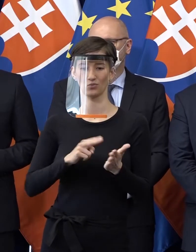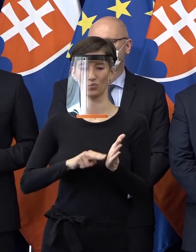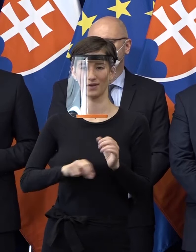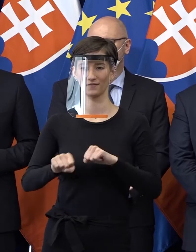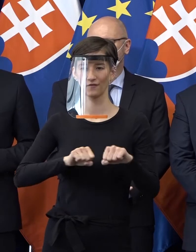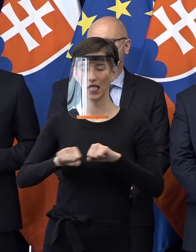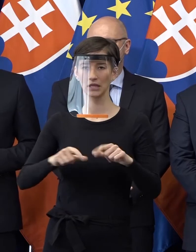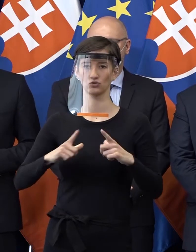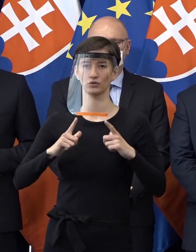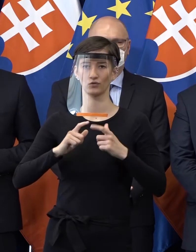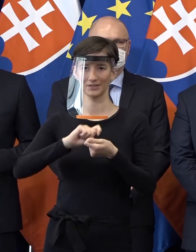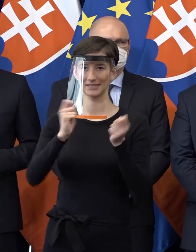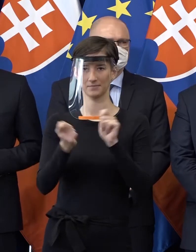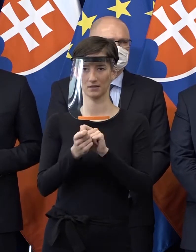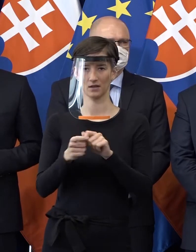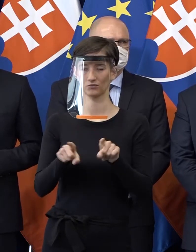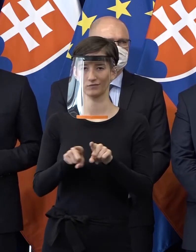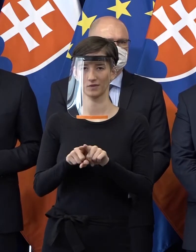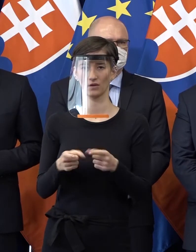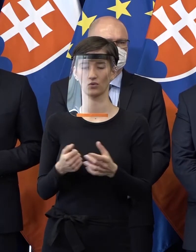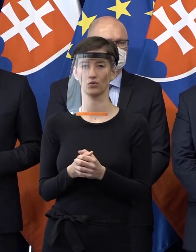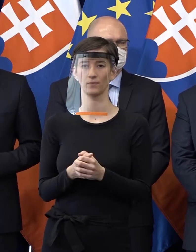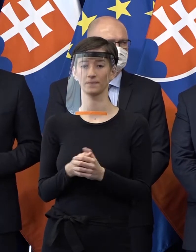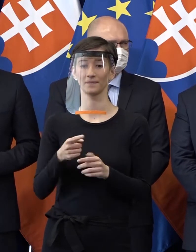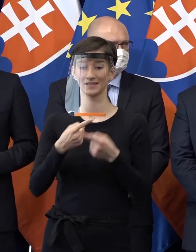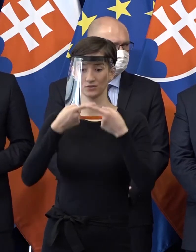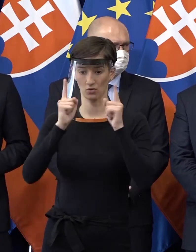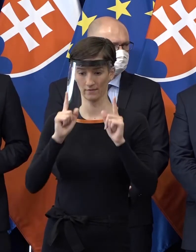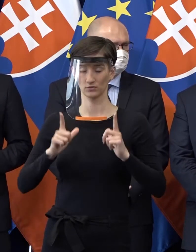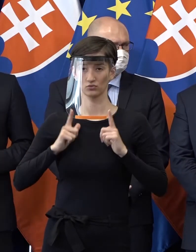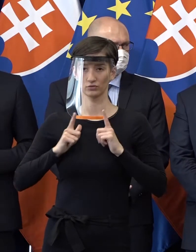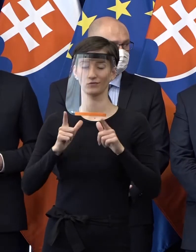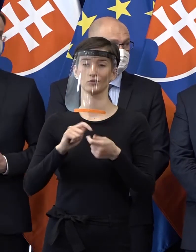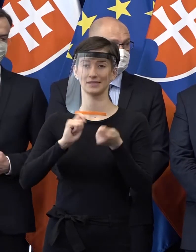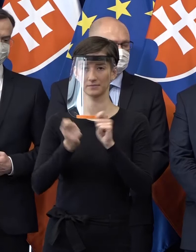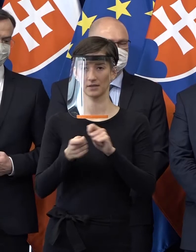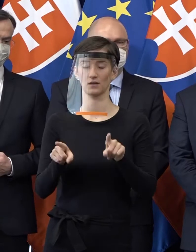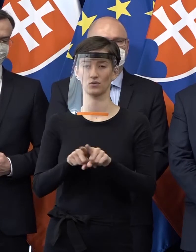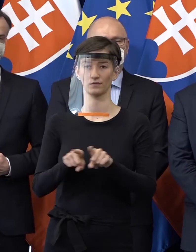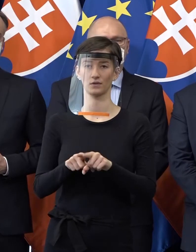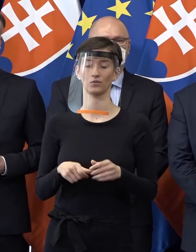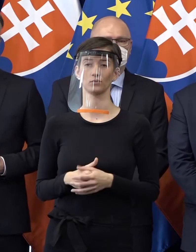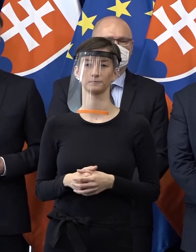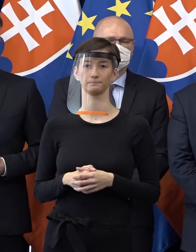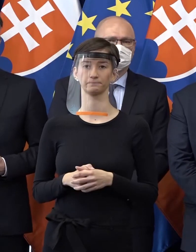Ale to je presne zodpoveda tomu, že aj život na Slovensku sa dramaticky zmenil a musíme sa tomu prispôsobiť.